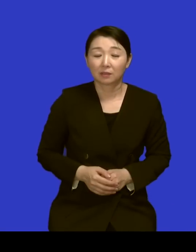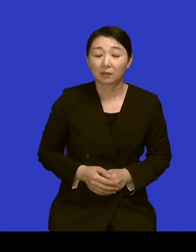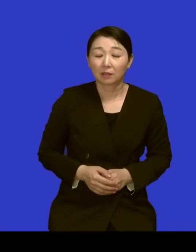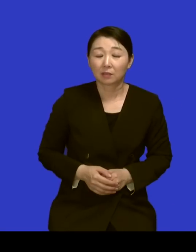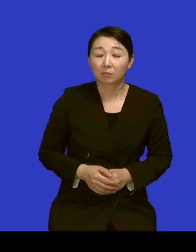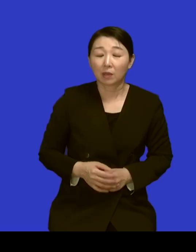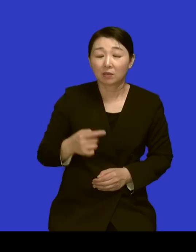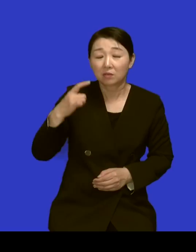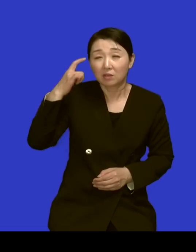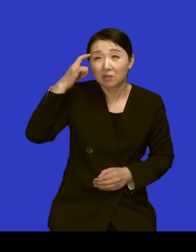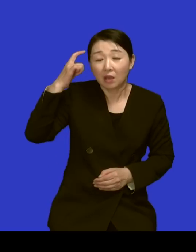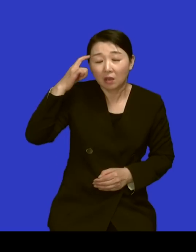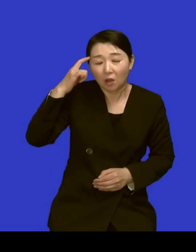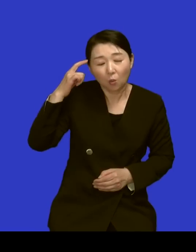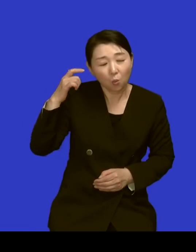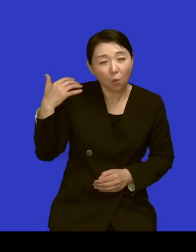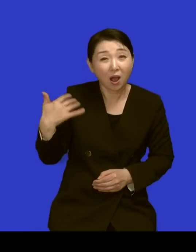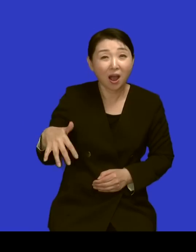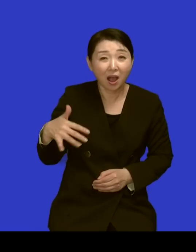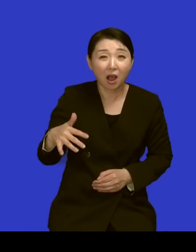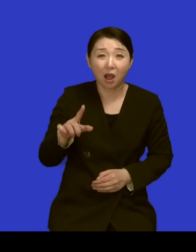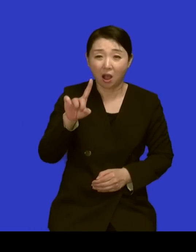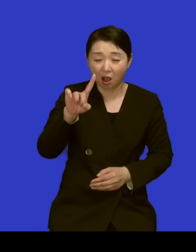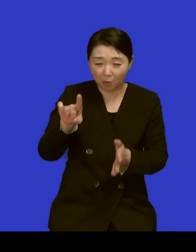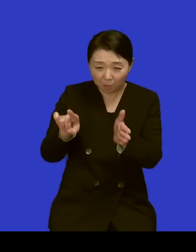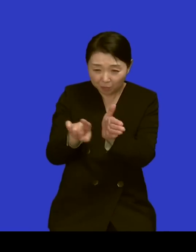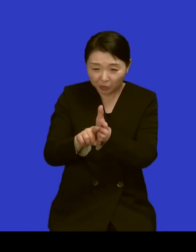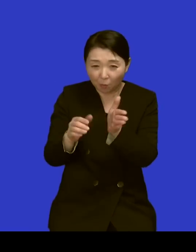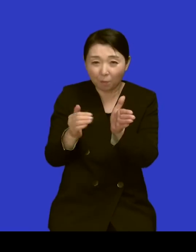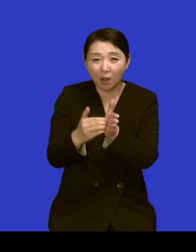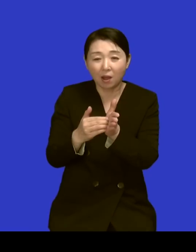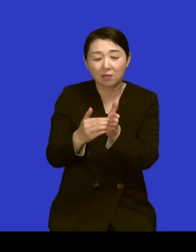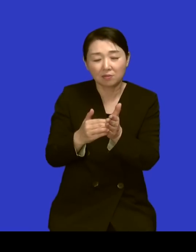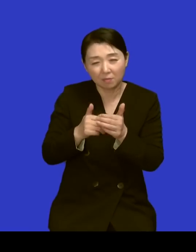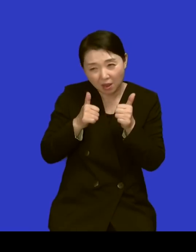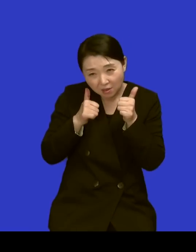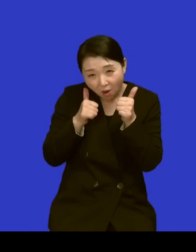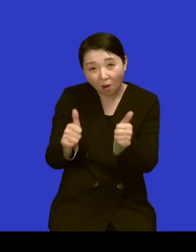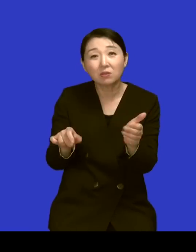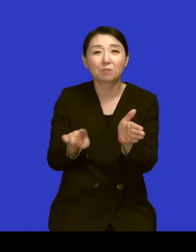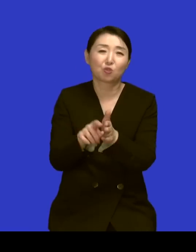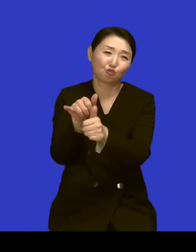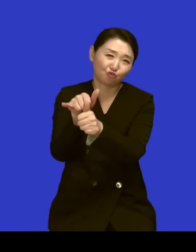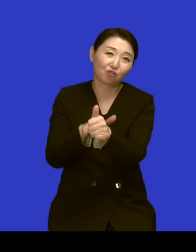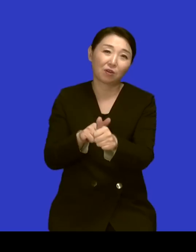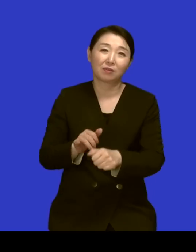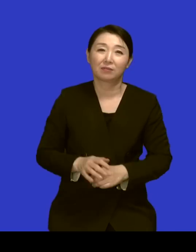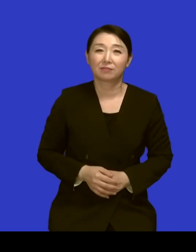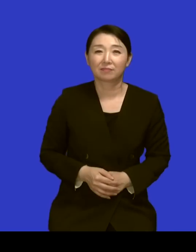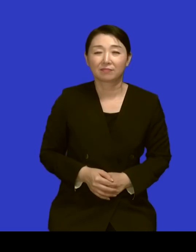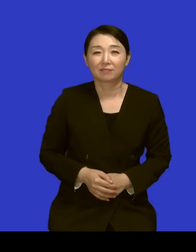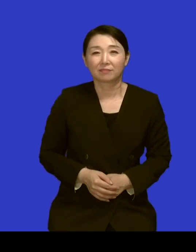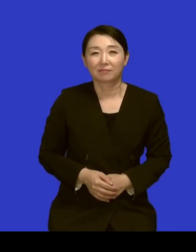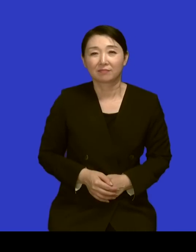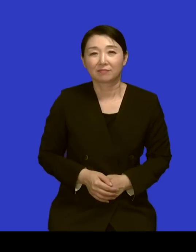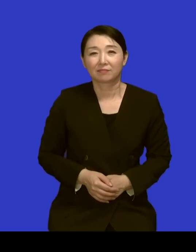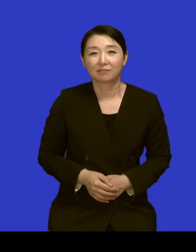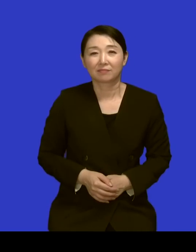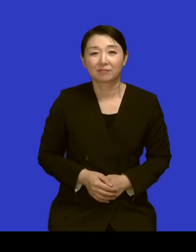분이니까 또 하나님을 믿으면 얼마나 기가 막히게 믿으시겠어요 네 그래서 그냥 그 주변에